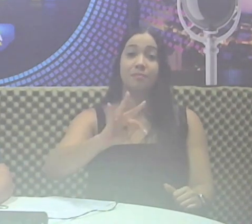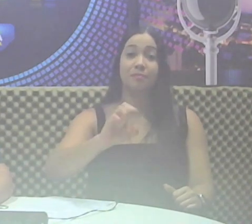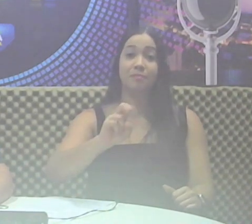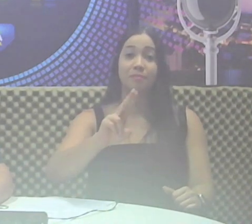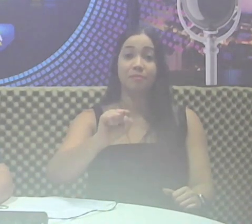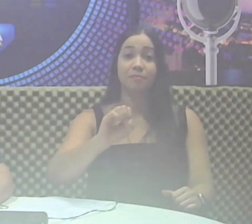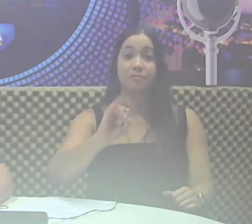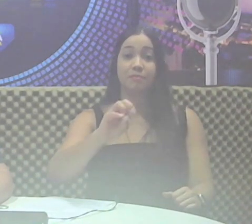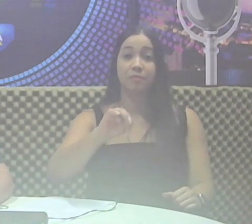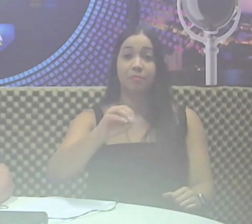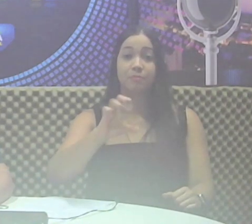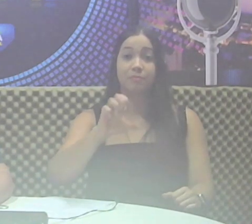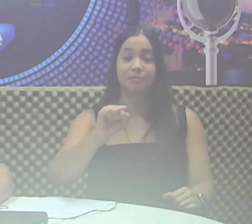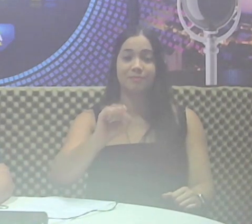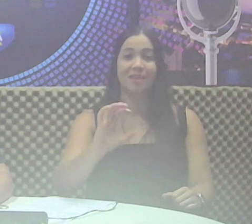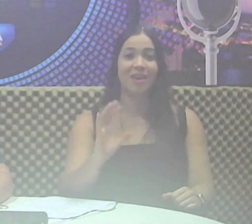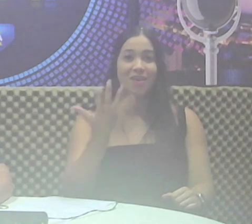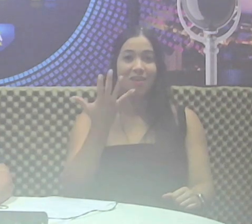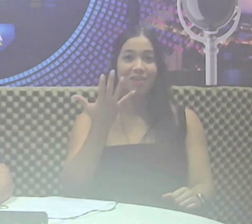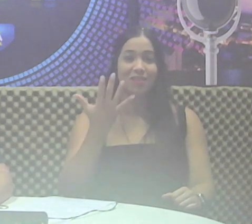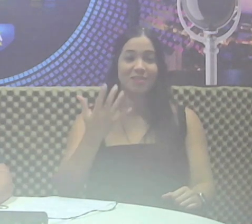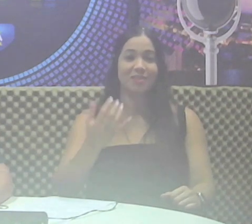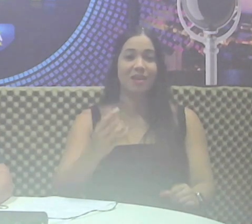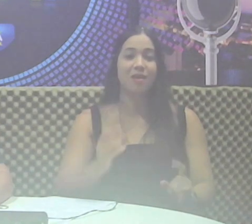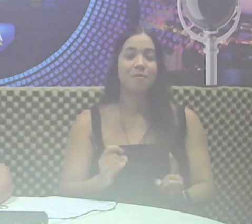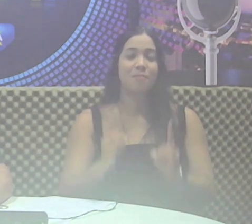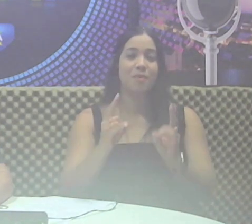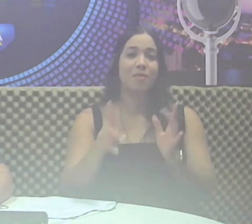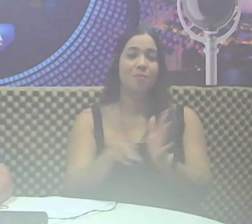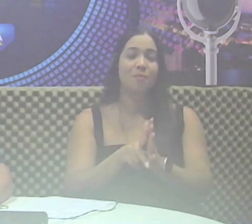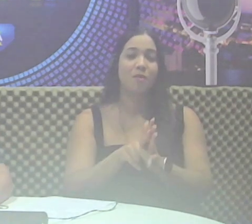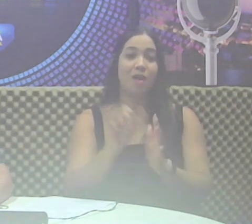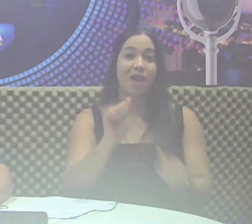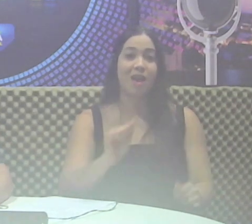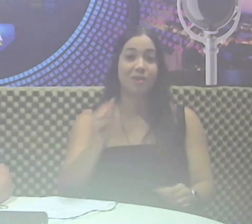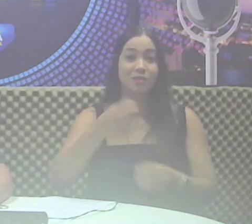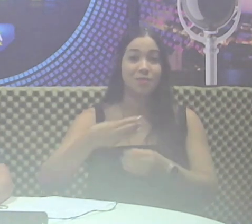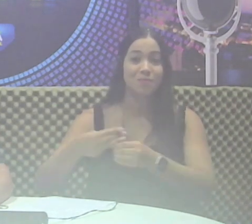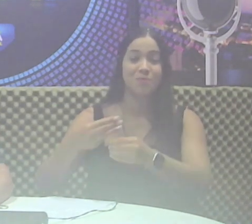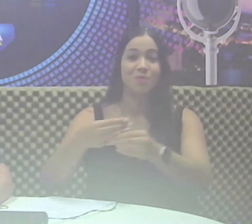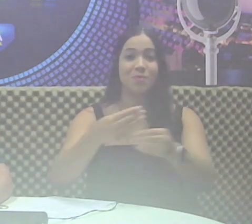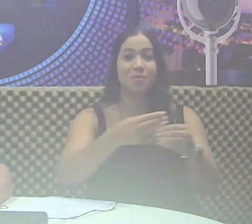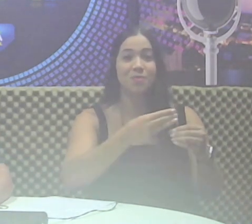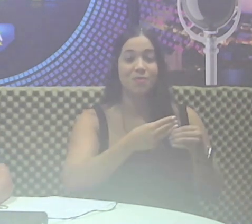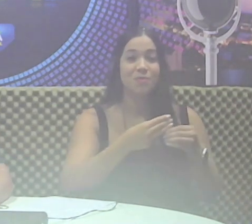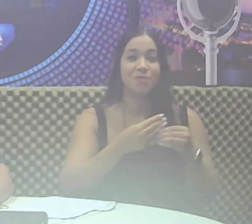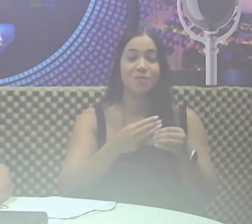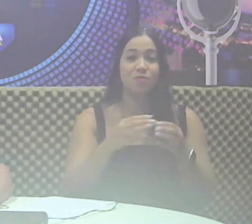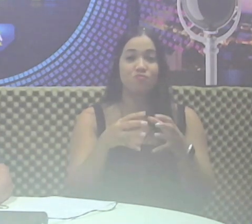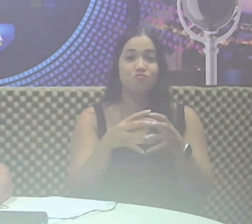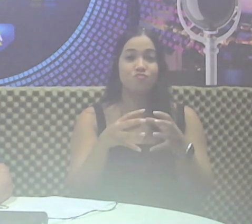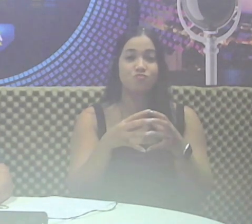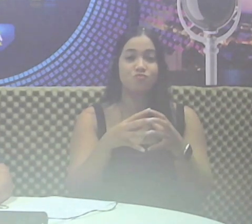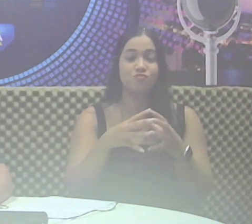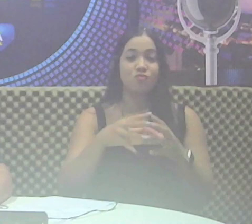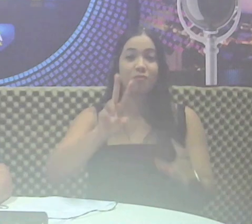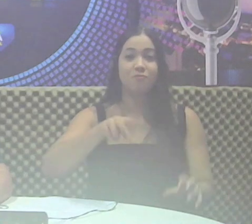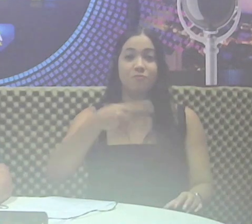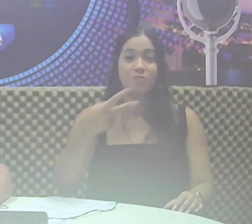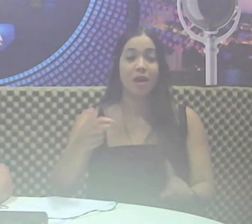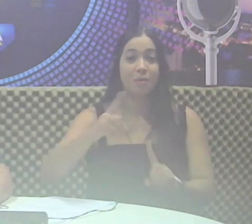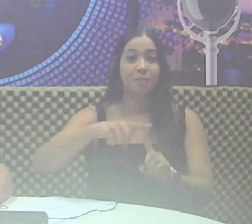O encontro foi realizado na sede da Associação dos Municípios na micro-região do Vale do Paranaíba,